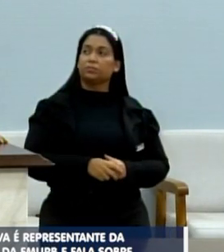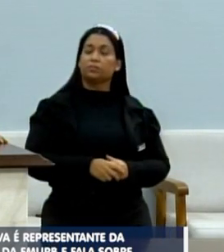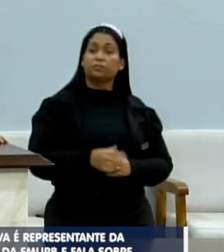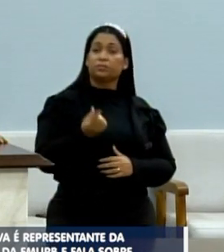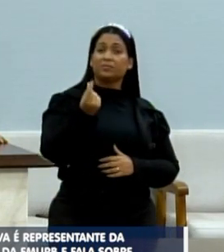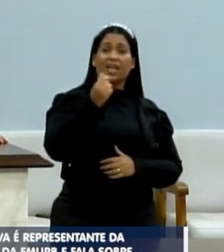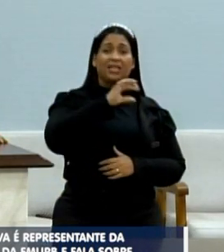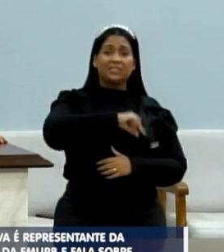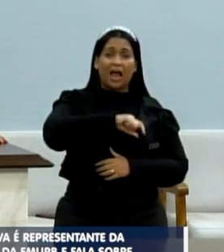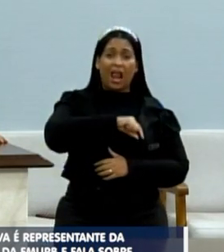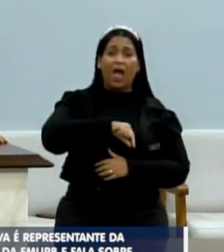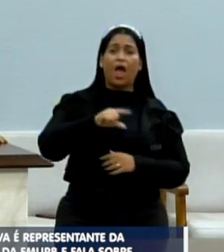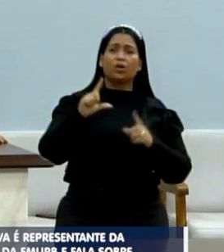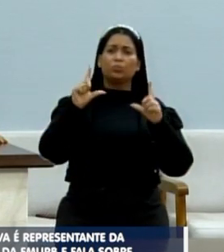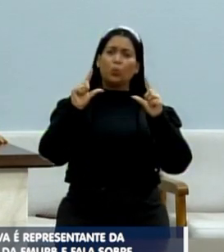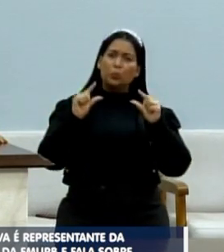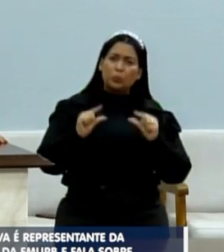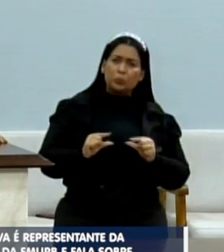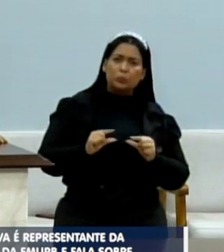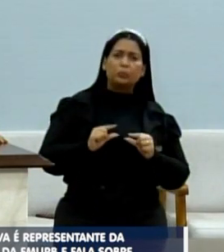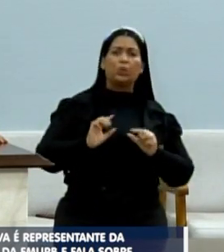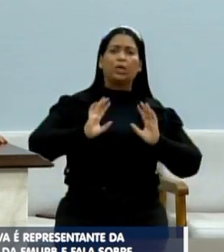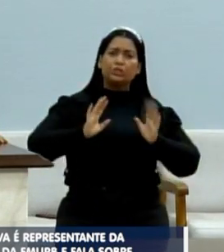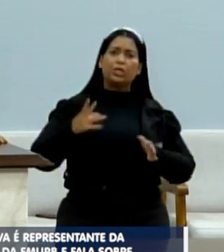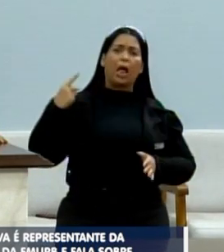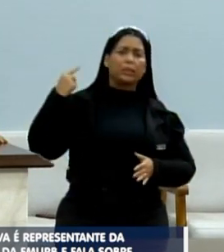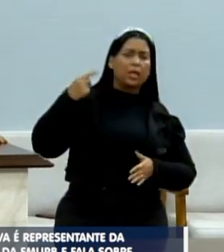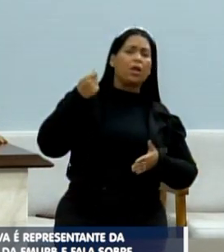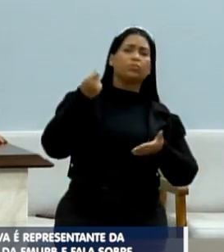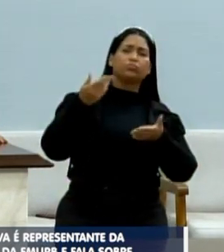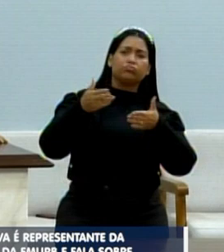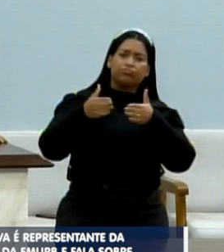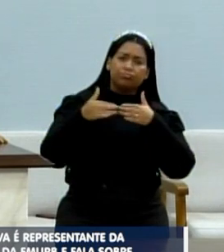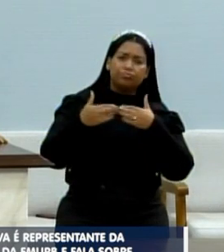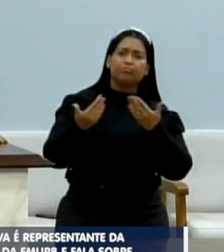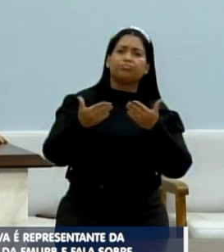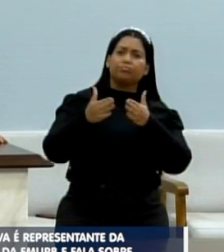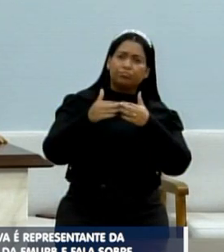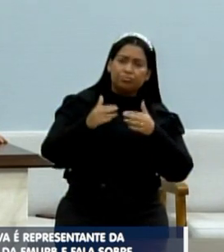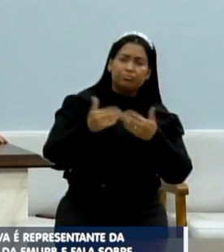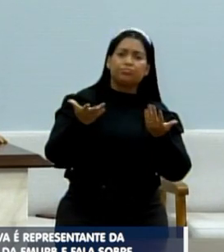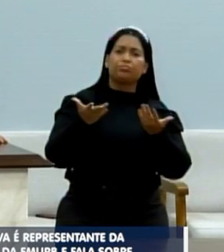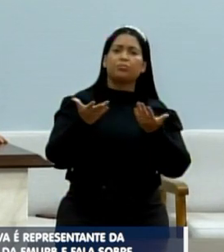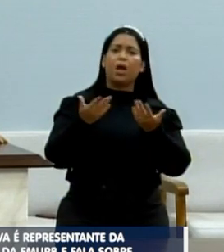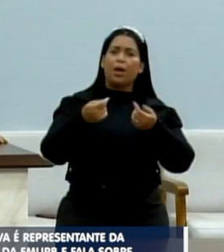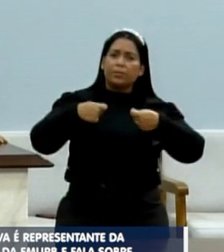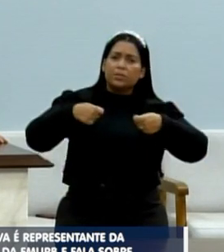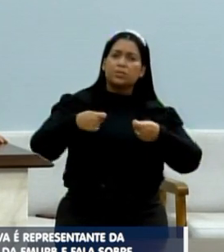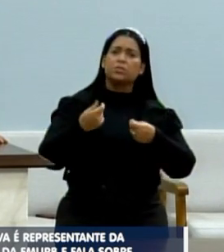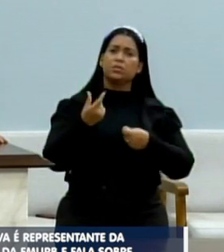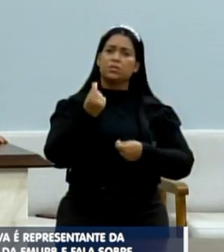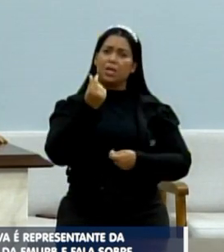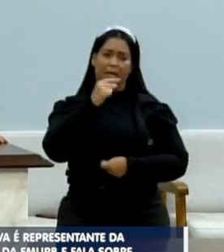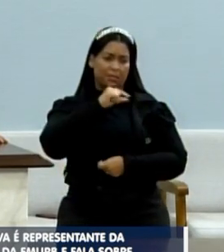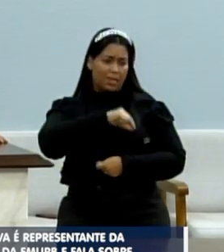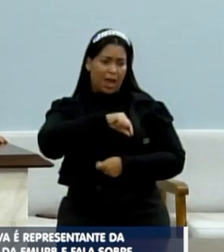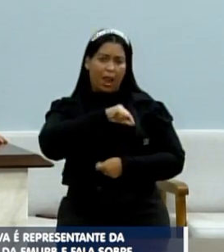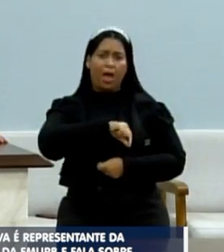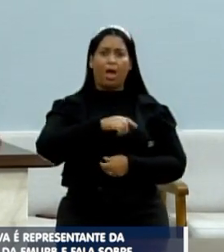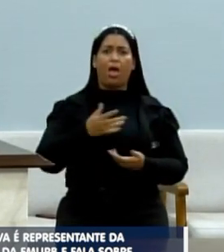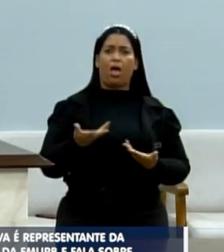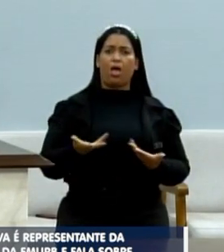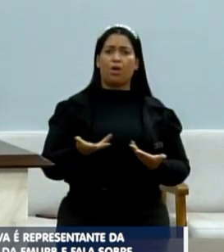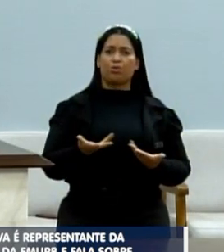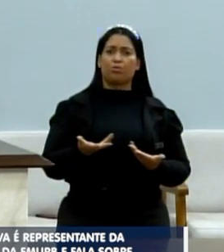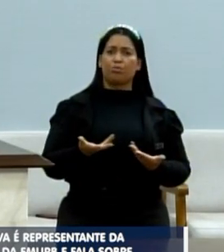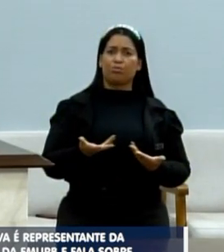salário muito defasado, já faz um tempo a gente está brigando por um plano de cargos e salários, que nenhuma repartição pública